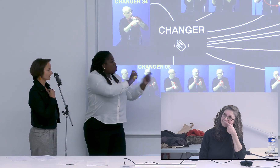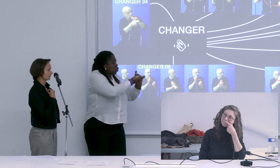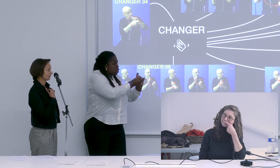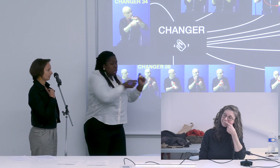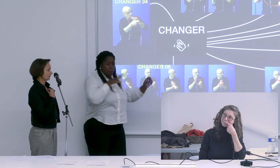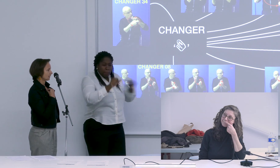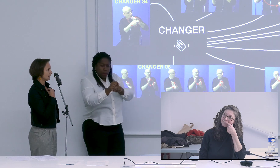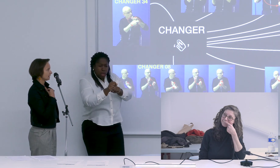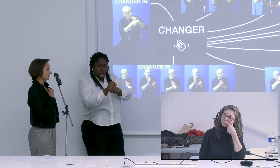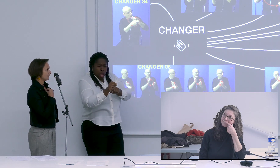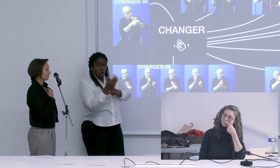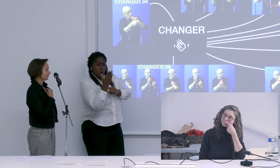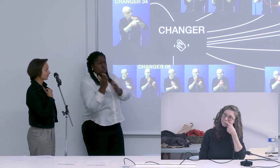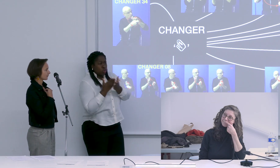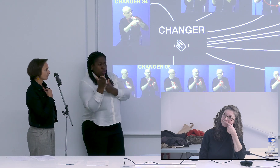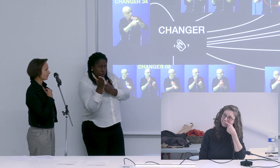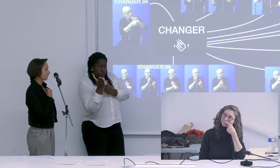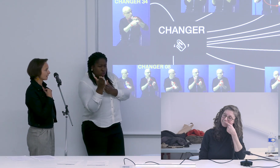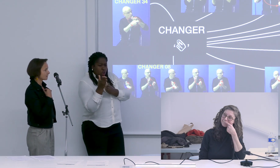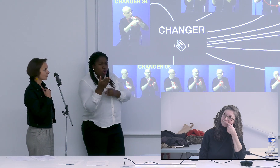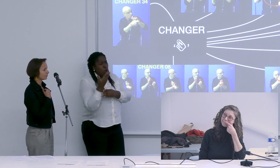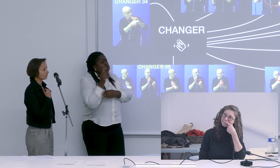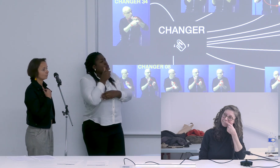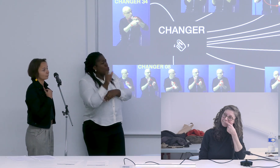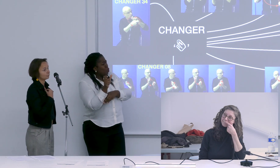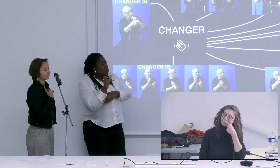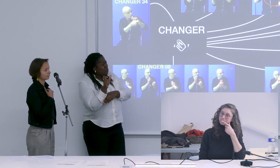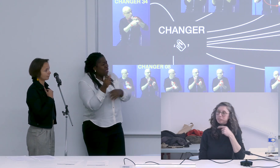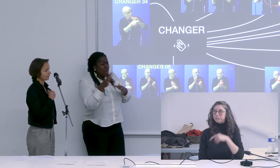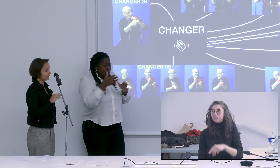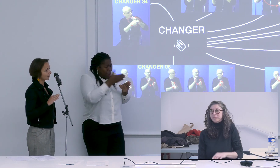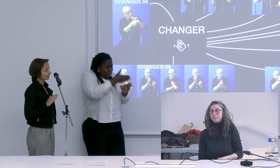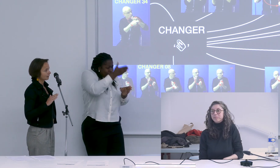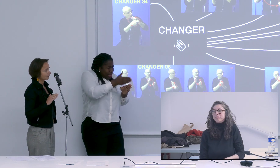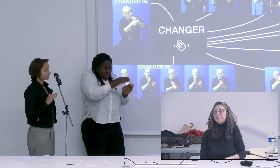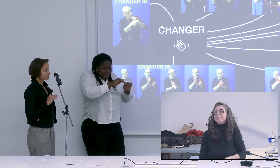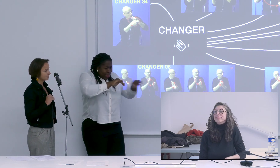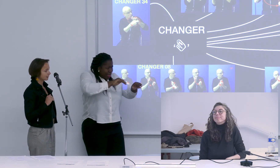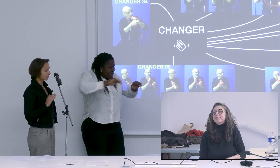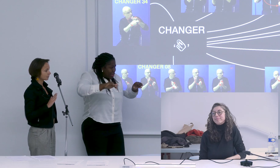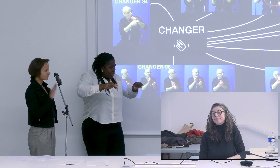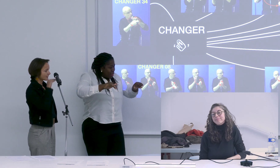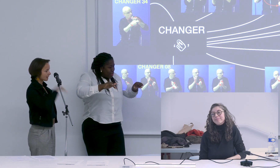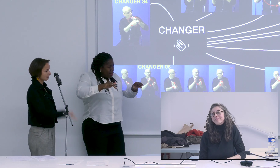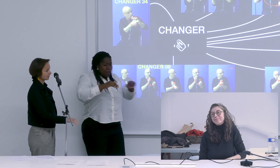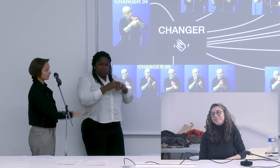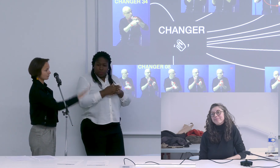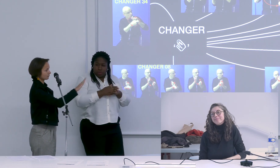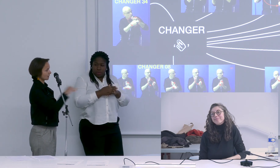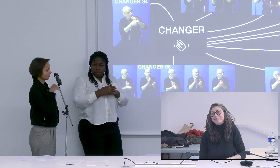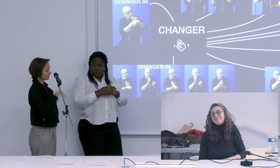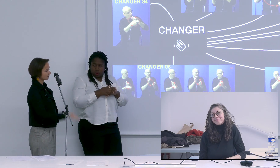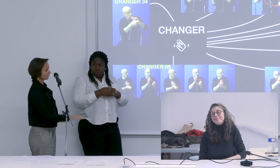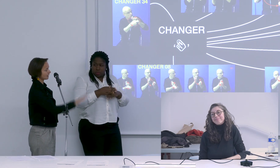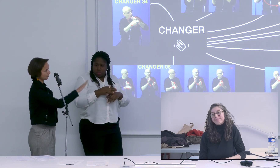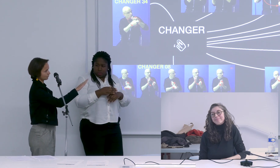changer et par exemple du point de vue formel comment expliquer que ça ce